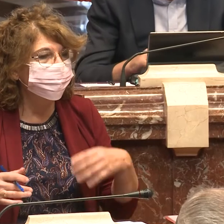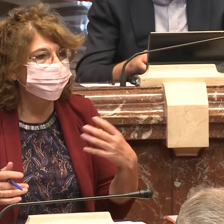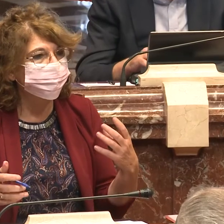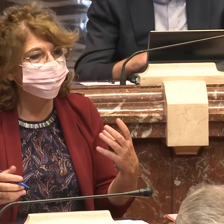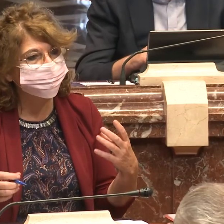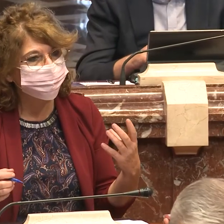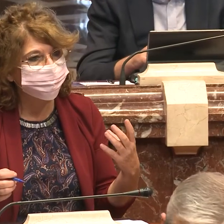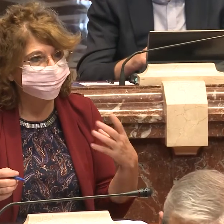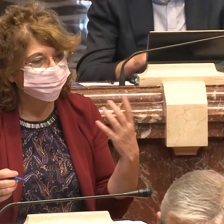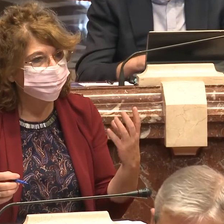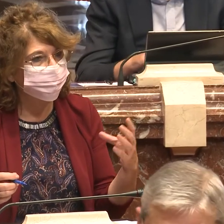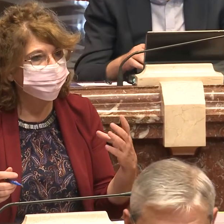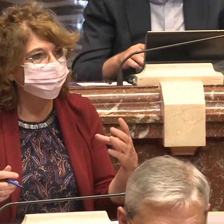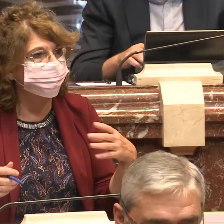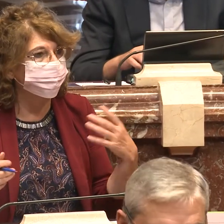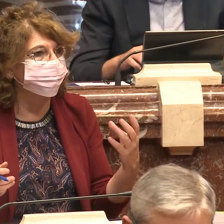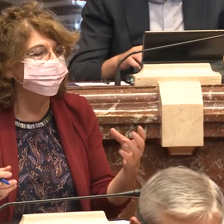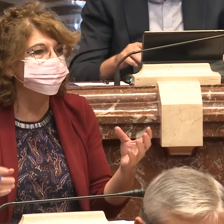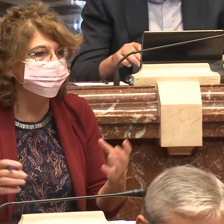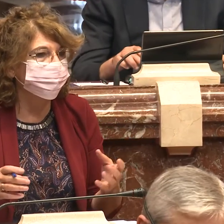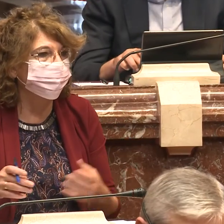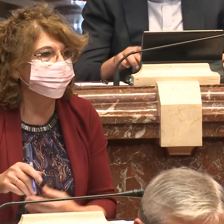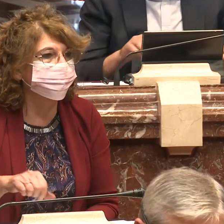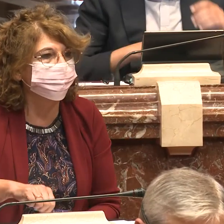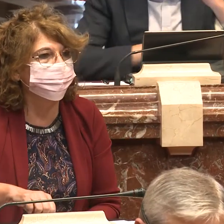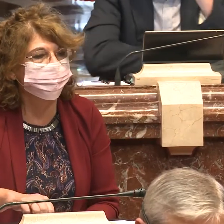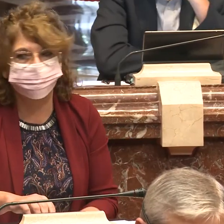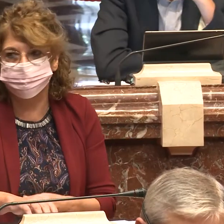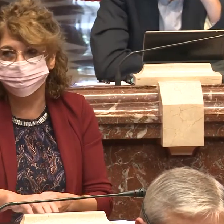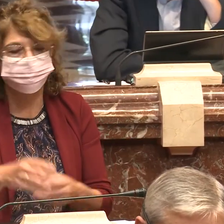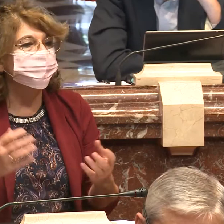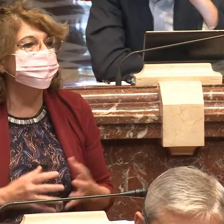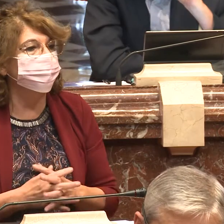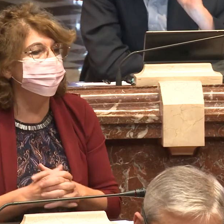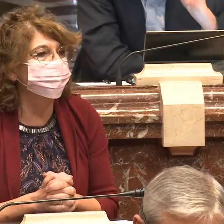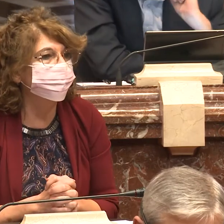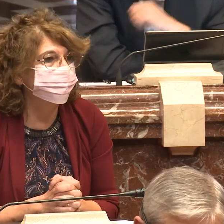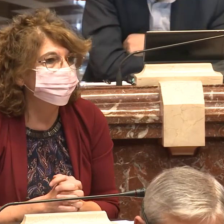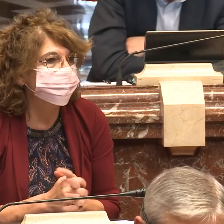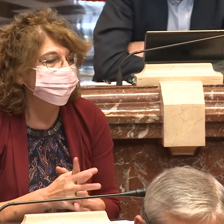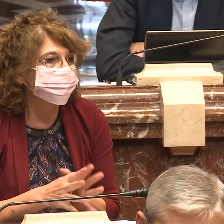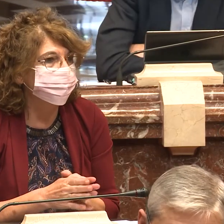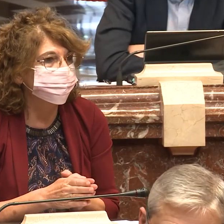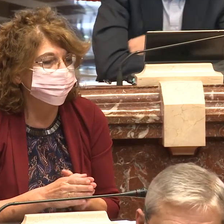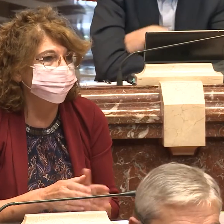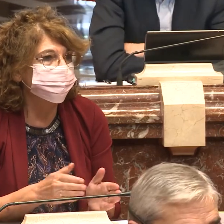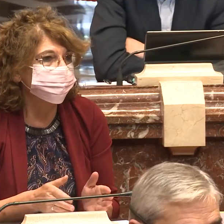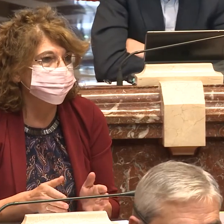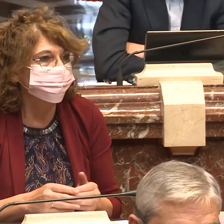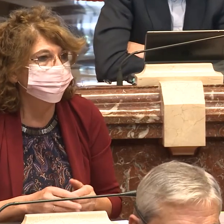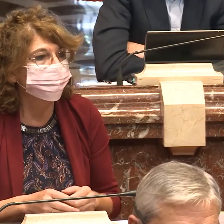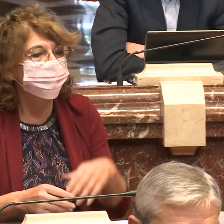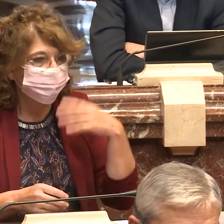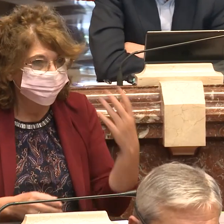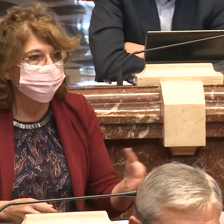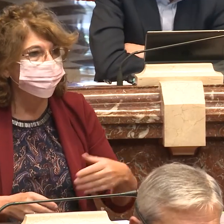tu vida la verdad es que lo desconoces y se agradece el que vengan a informarnos de cómo están viviendo, sobre todo en